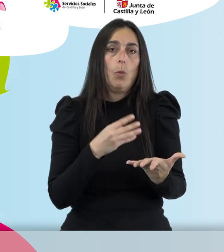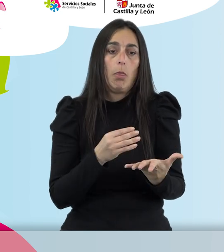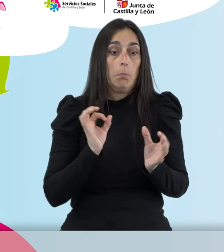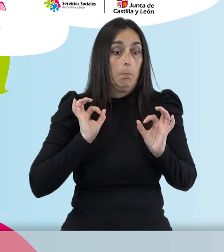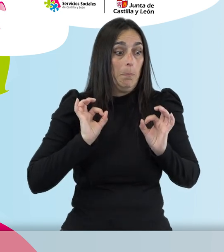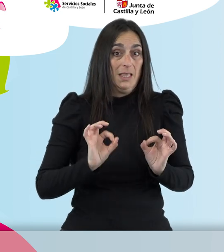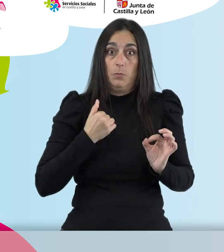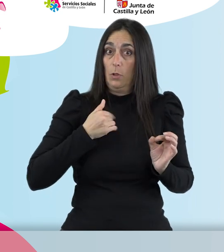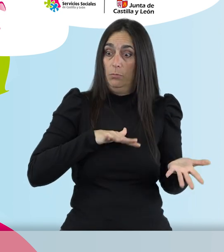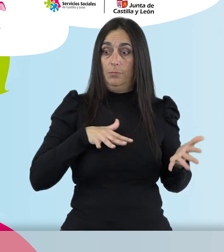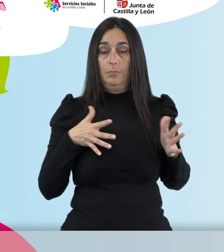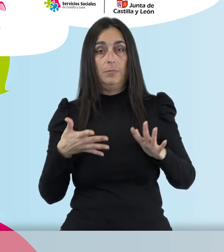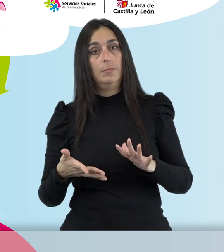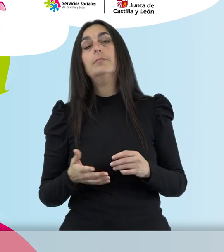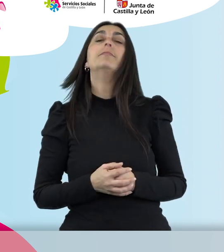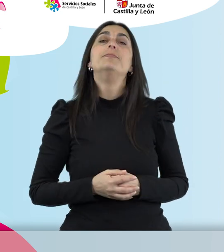igual en esto.